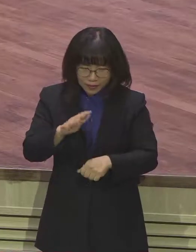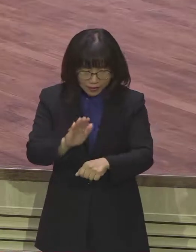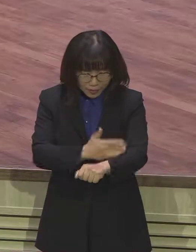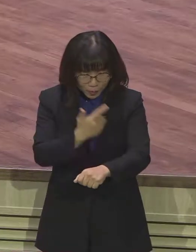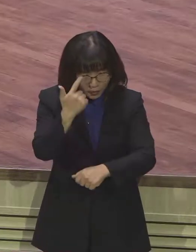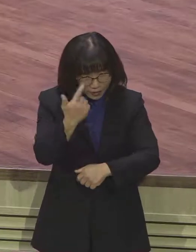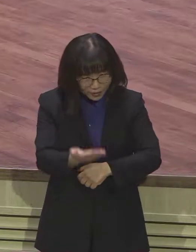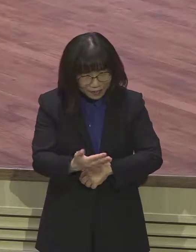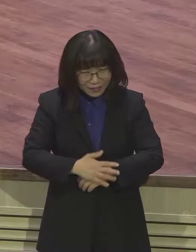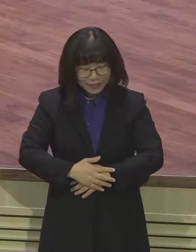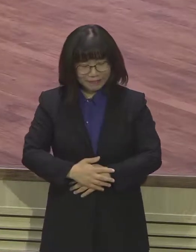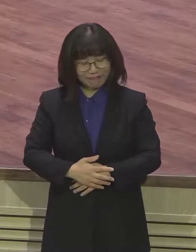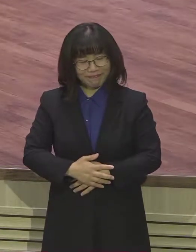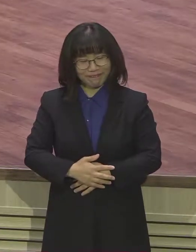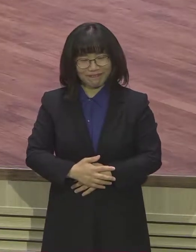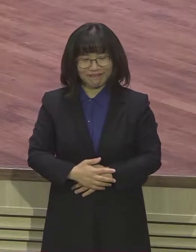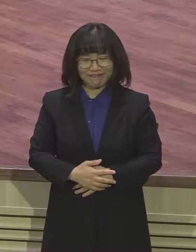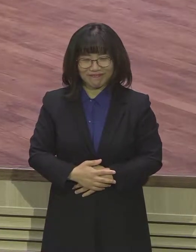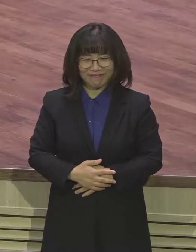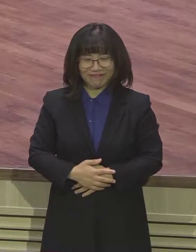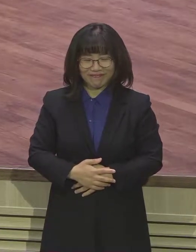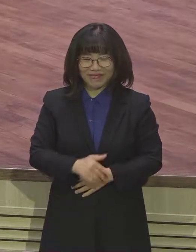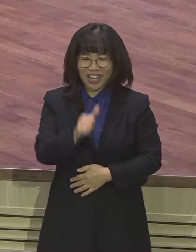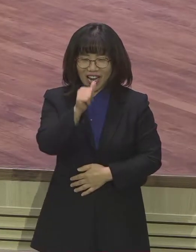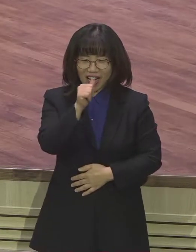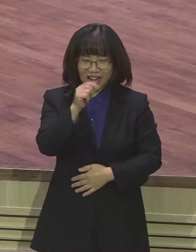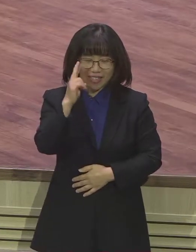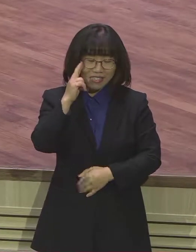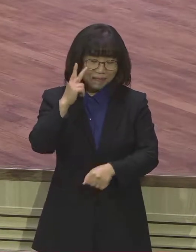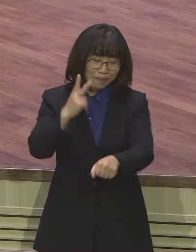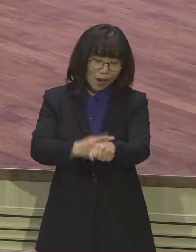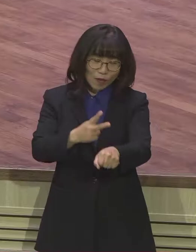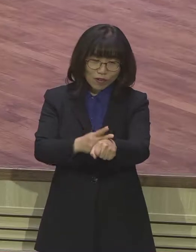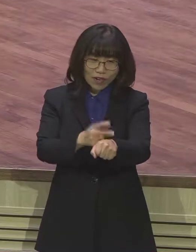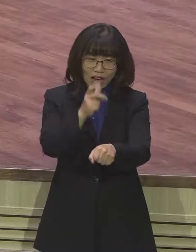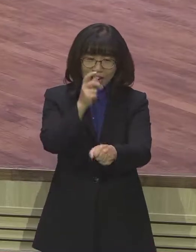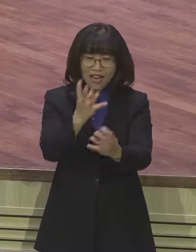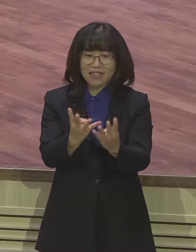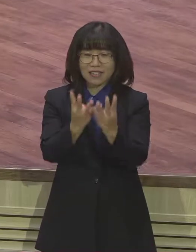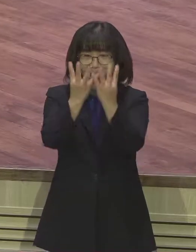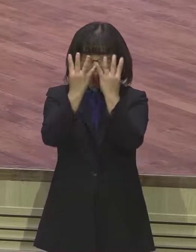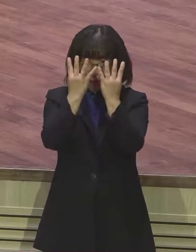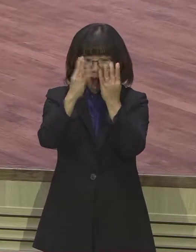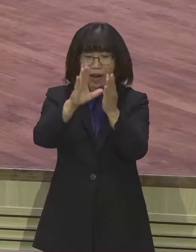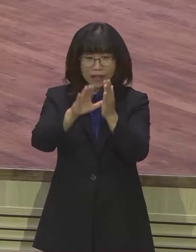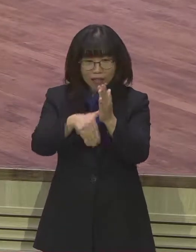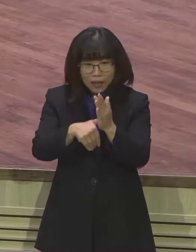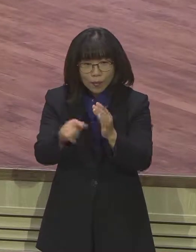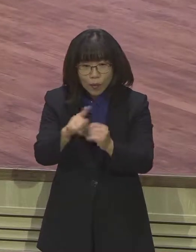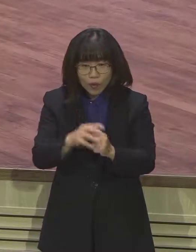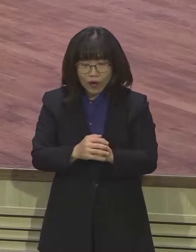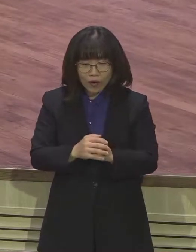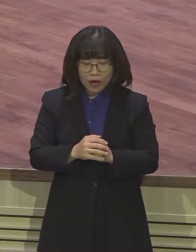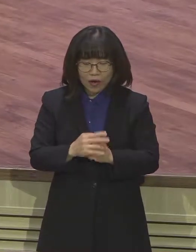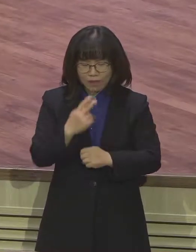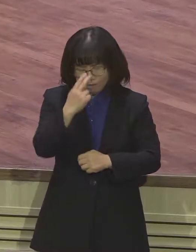사도 바울은 감옥에 매여 있었음에도 불구하고 오히려 감옥 밖에는 바깥에 있는 사람들을 향해서 기뻐하고 기뻐하는